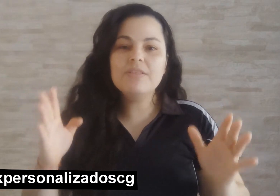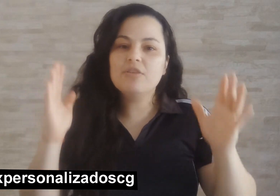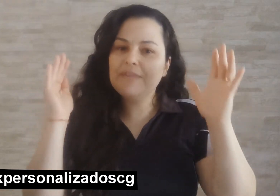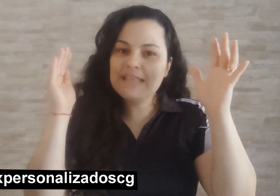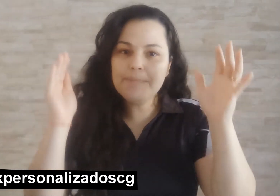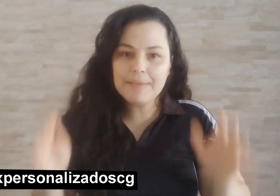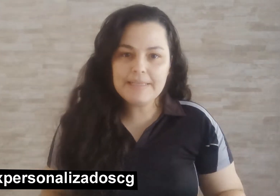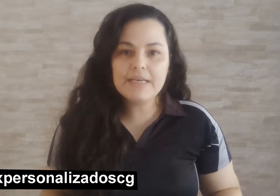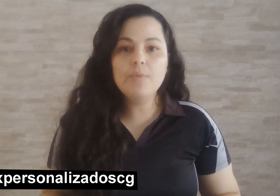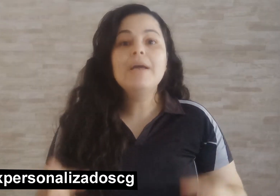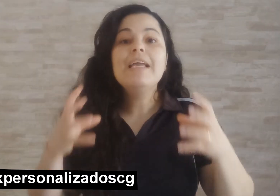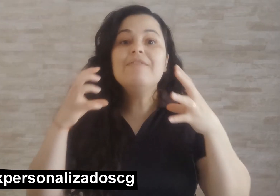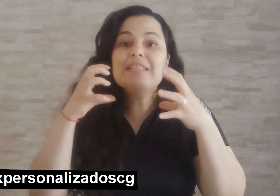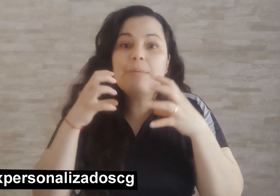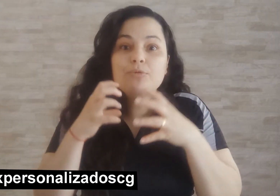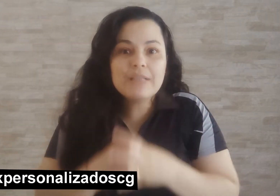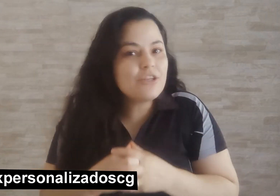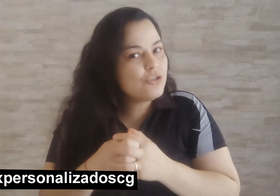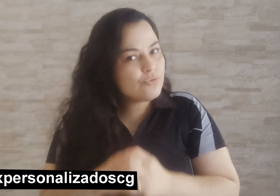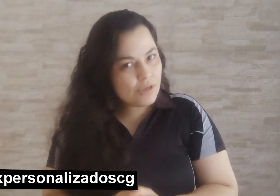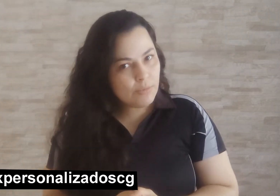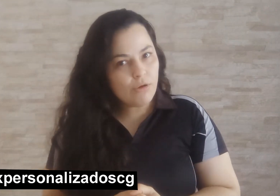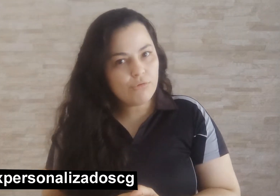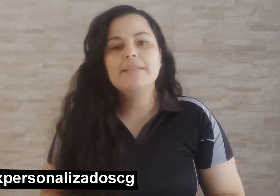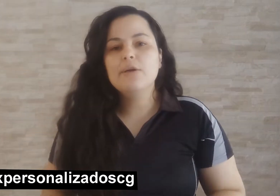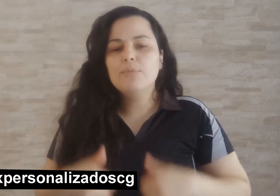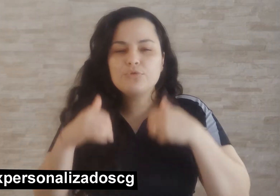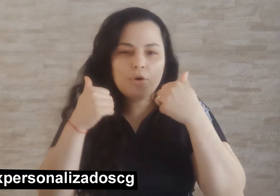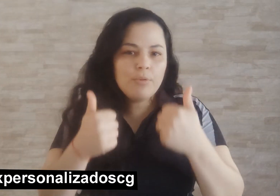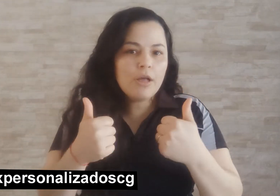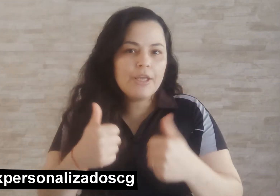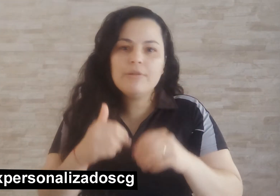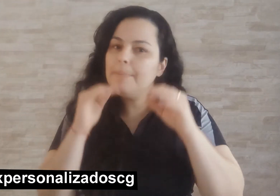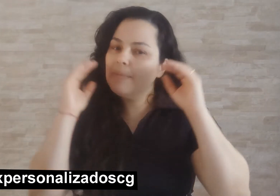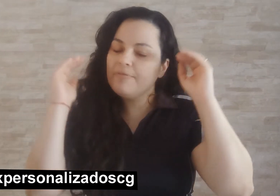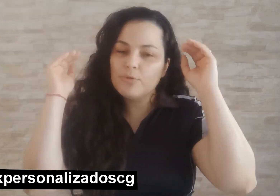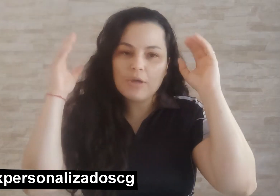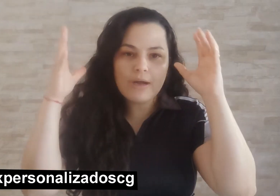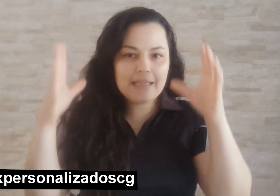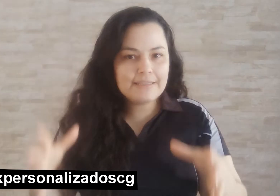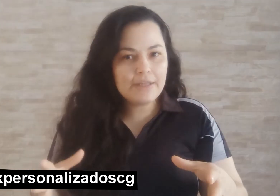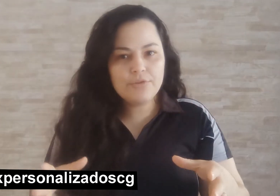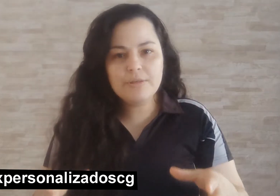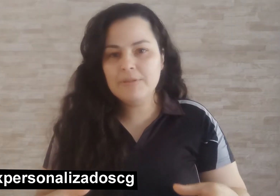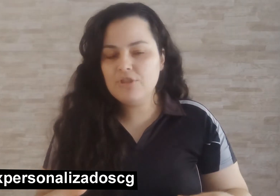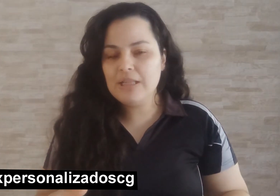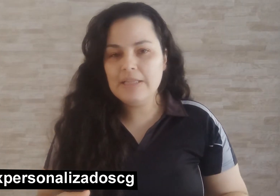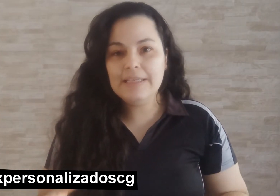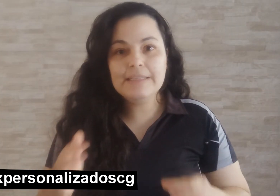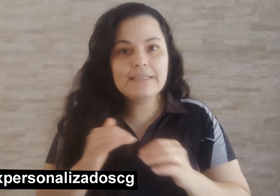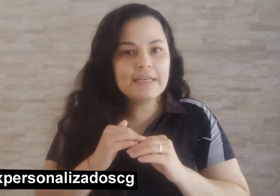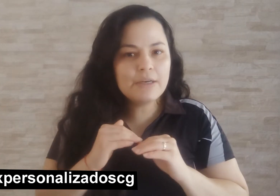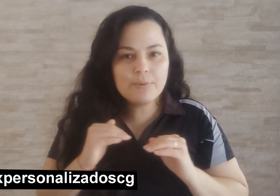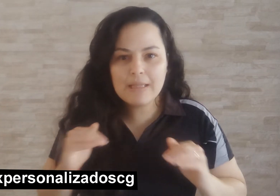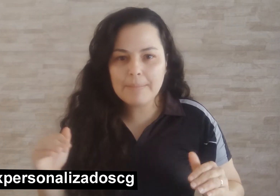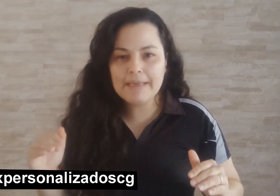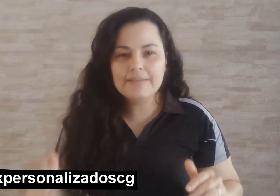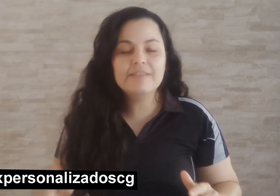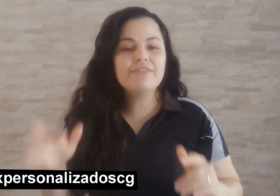você só fazer a impressão e fazer a montagem do seu bloquinho. Então montou o bloquinho, dá pra montar o calendário de uma geladeira tranquilamente e